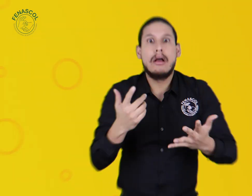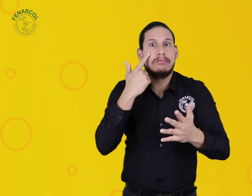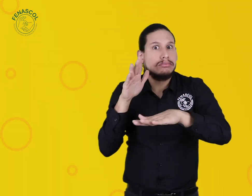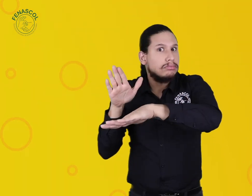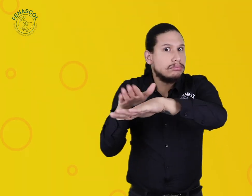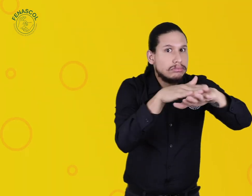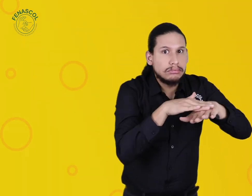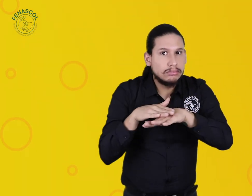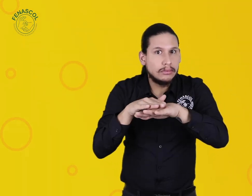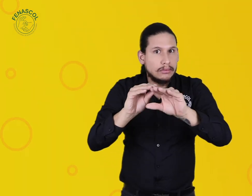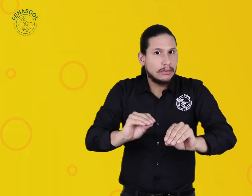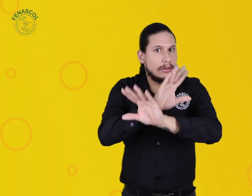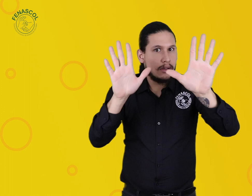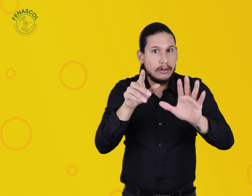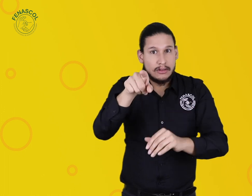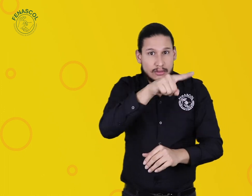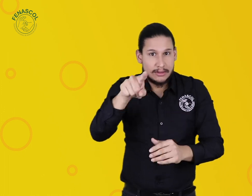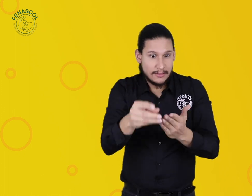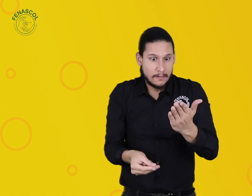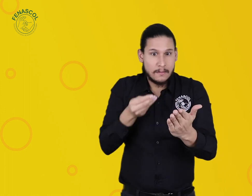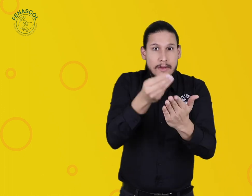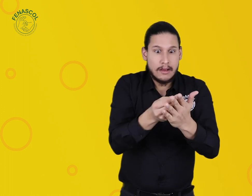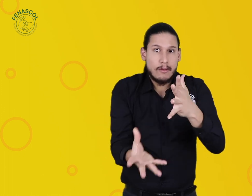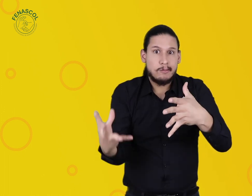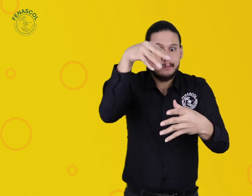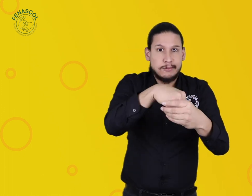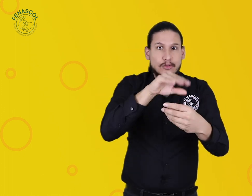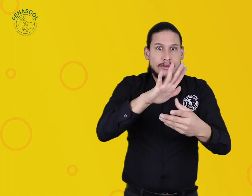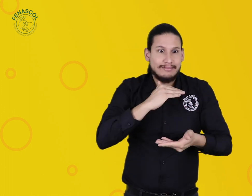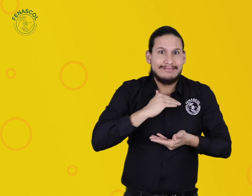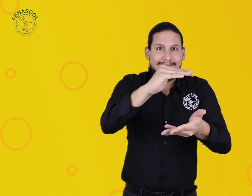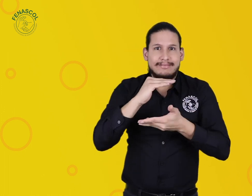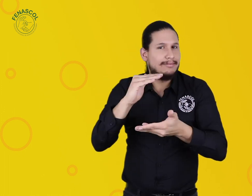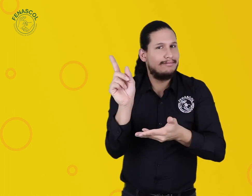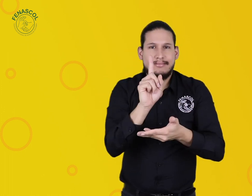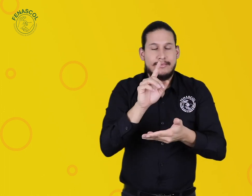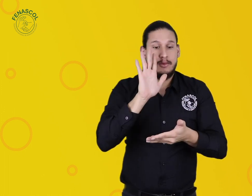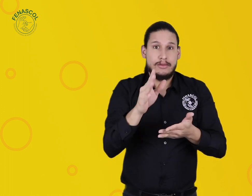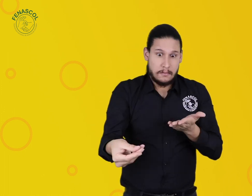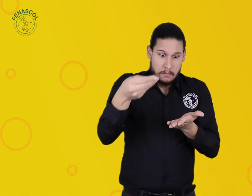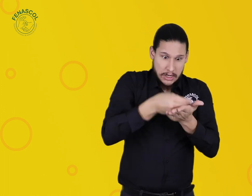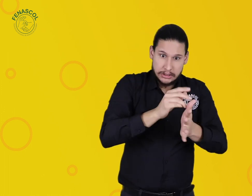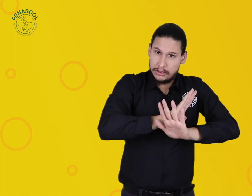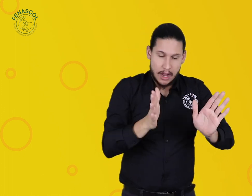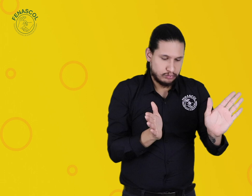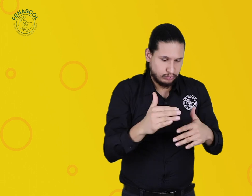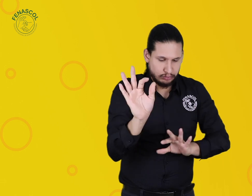Este valor no incluye el pago del envío. Este se realiza en contraentrega. Para más información,